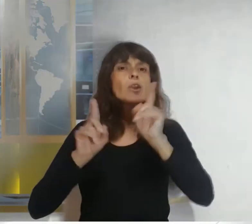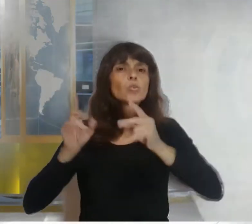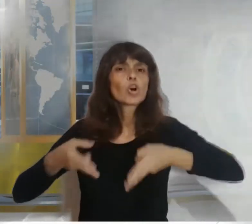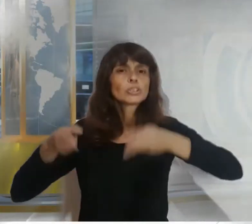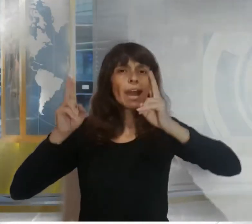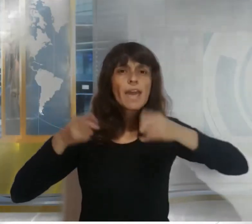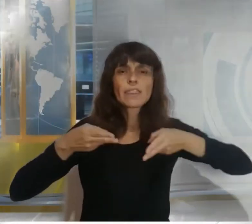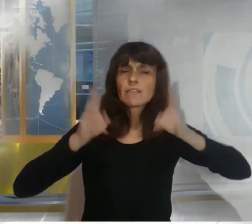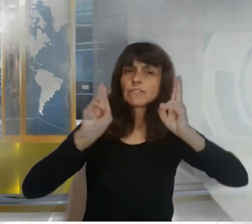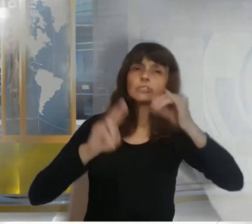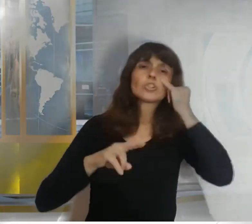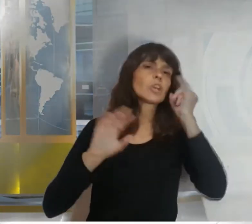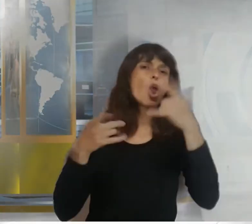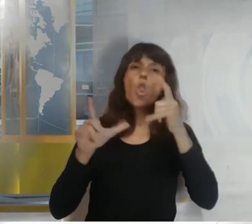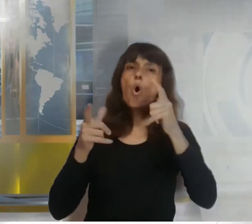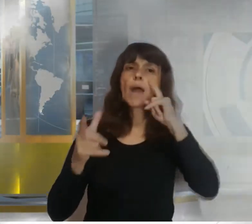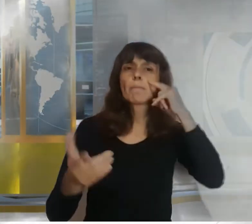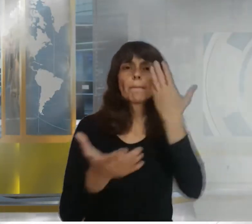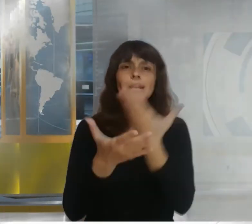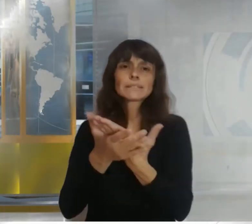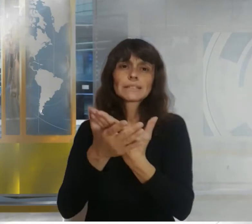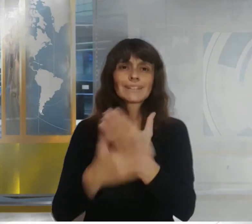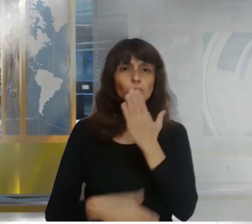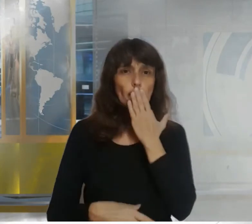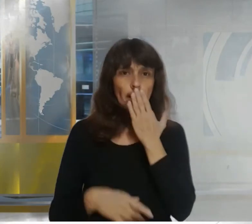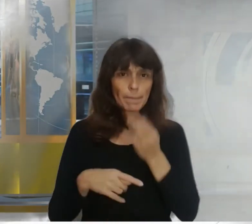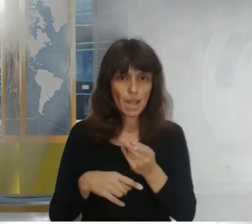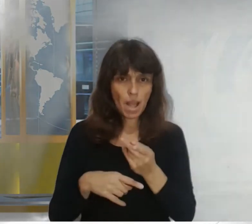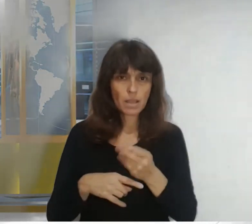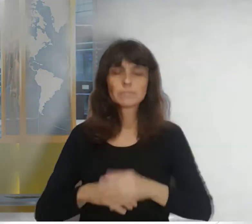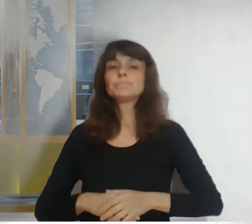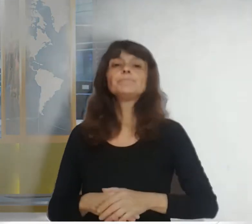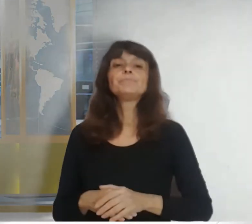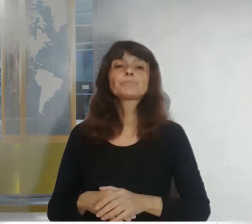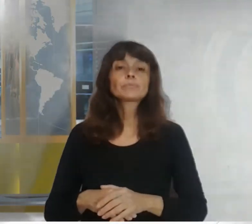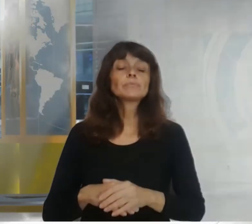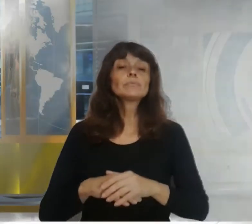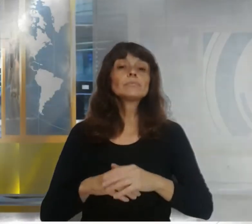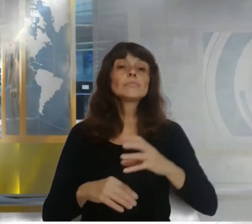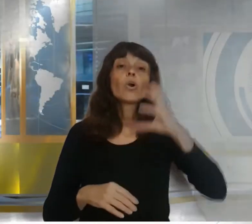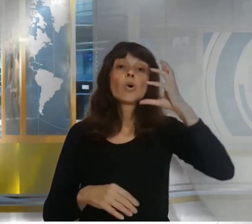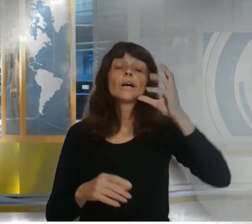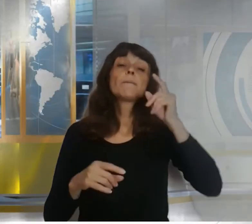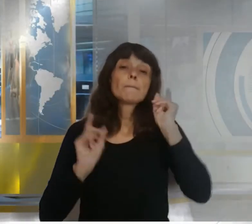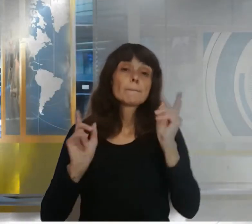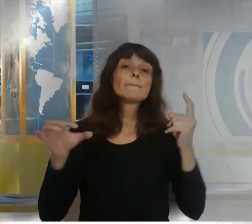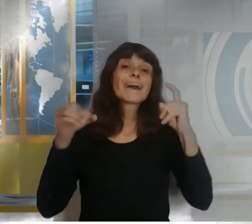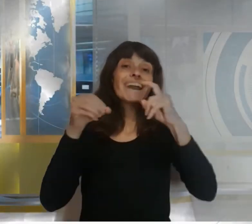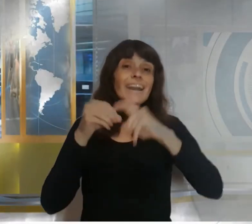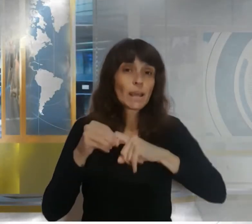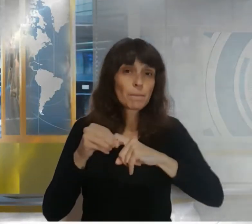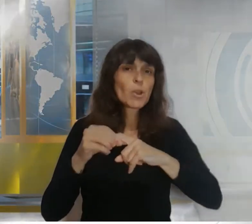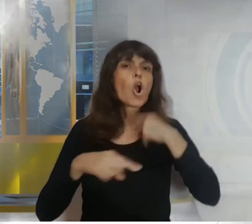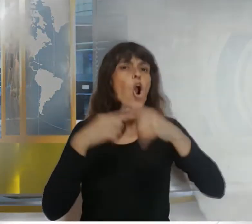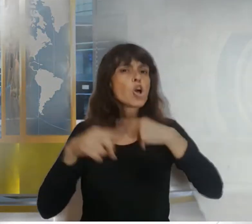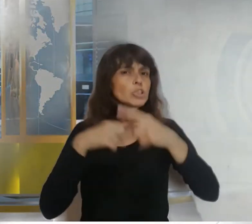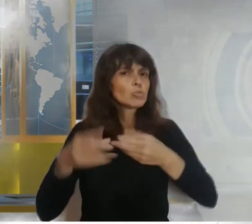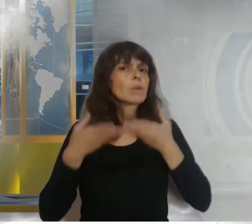Mientras desde el gremio insistirán con mantener a los trabajadores activos desde sus casas la